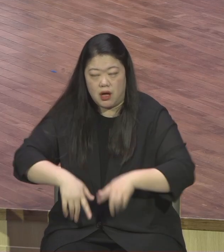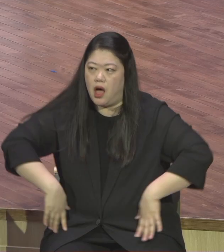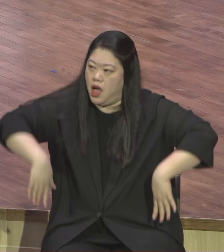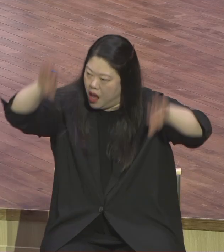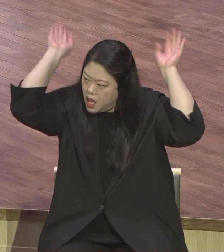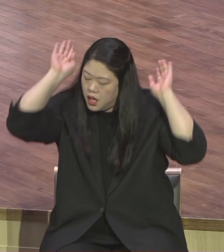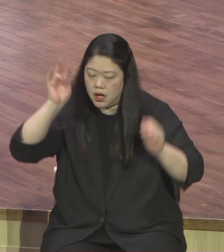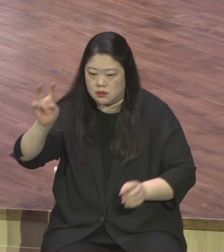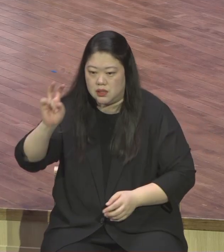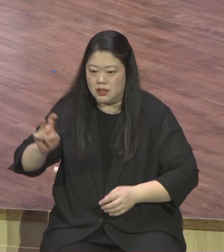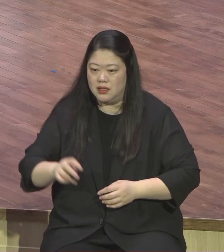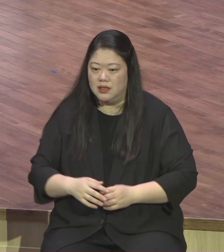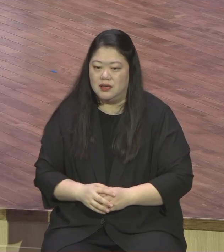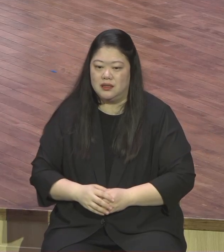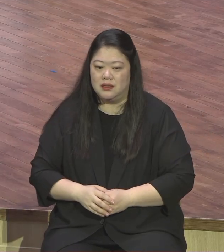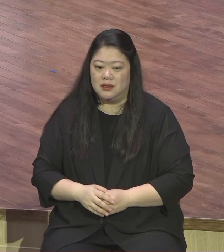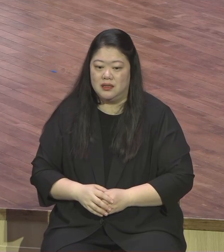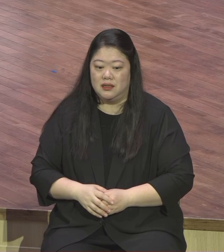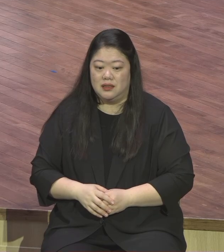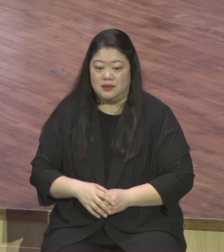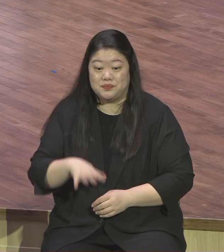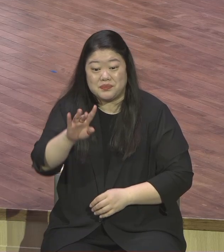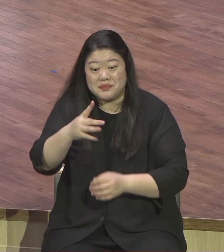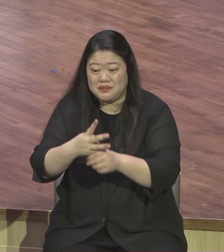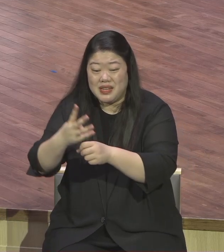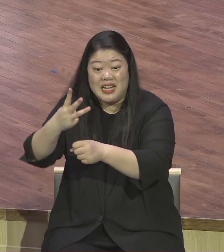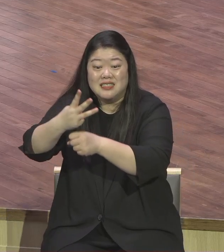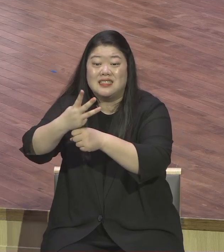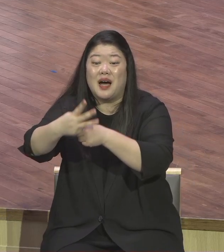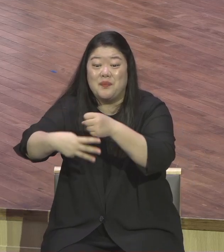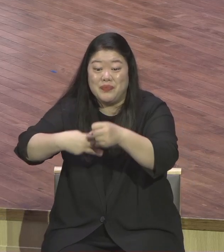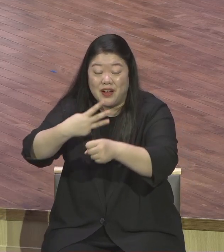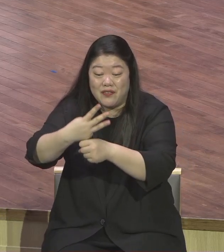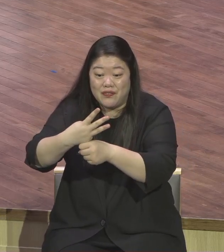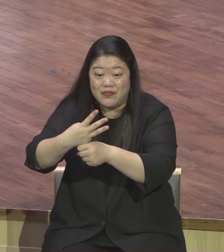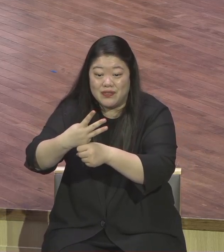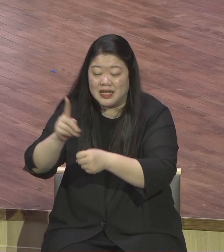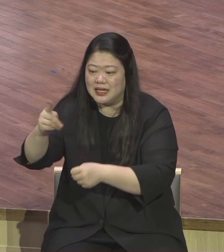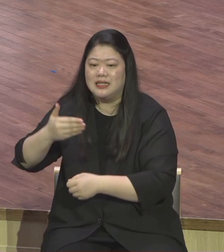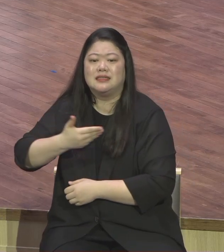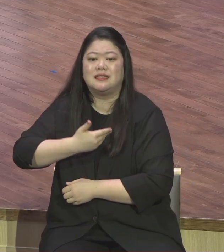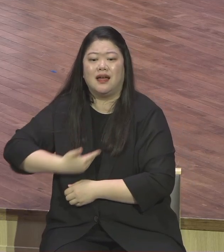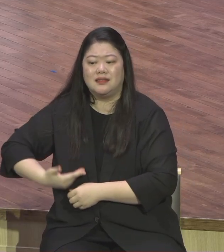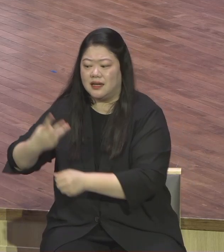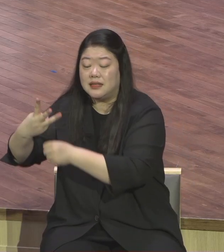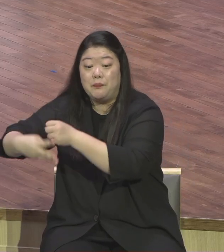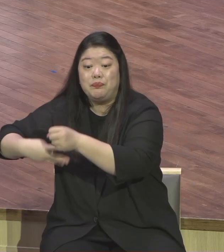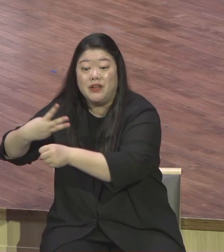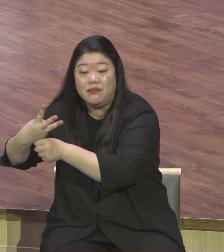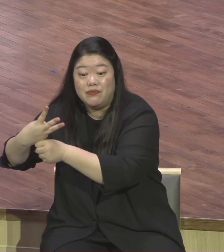말이 3년이지 실제 30년 교회 왔다 하는 것보다 더 오래 한 거예요 3년도 먹고 24시간 채웠는데